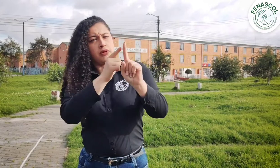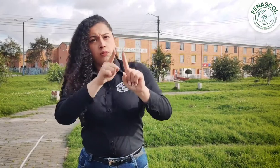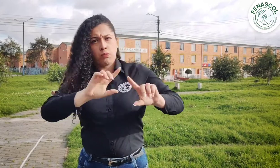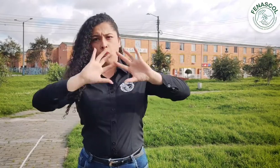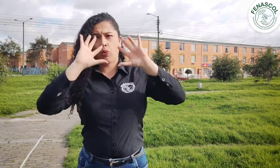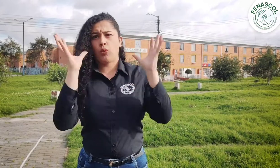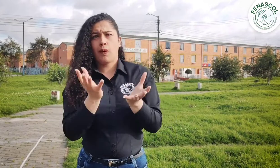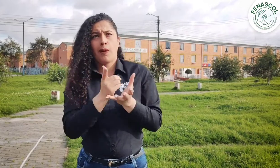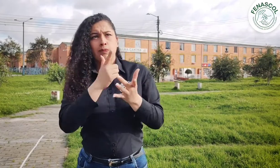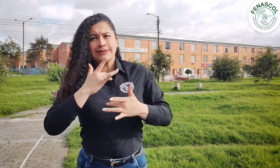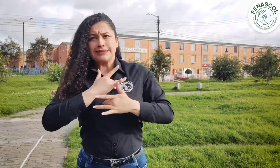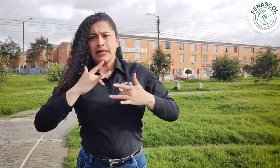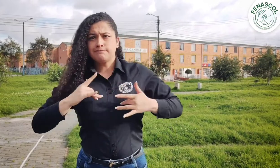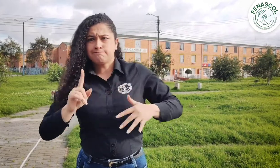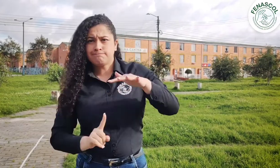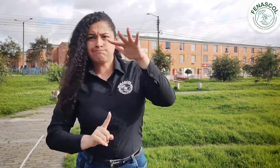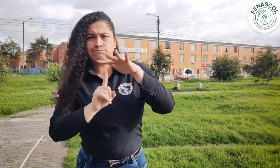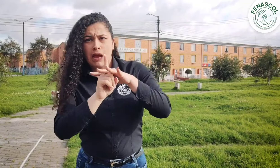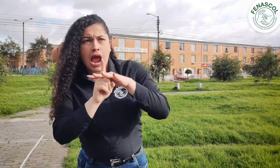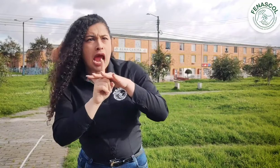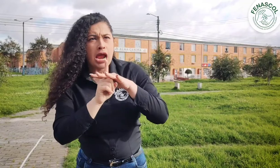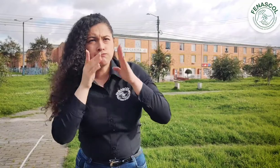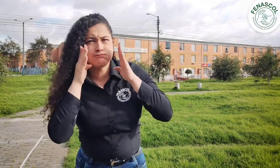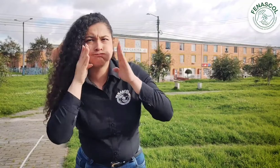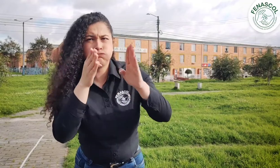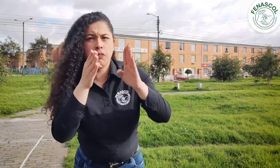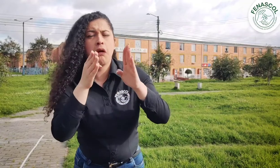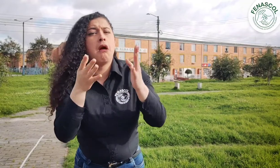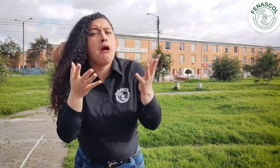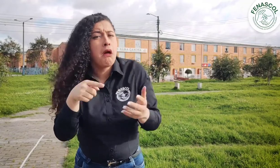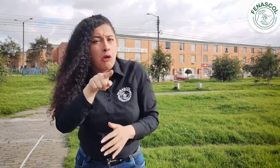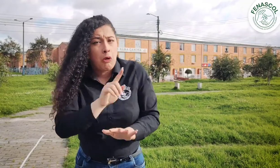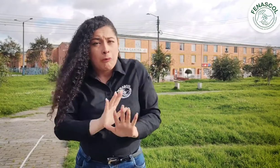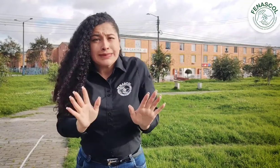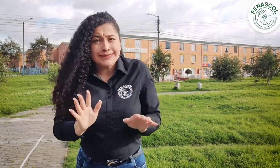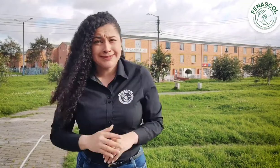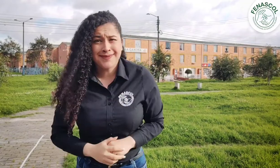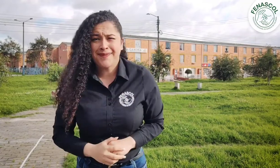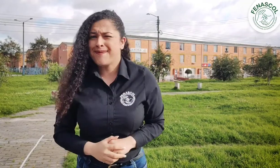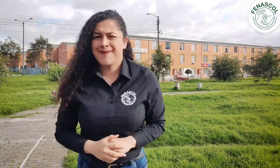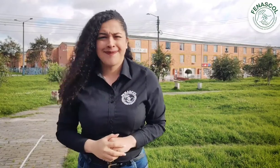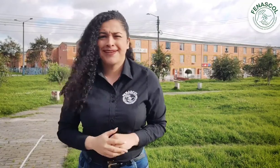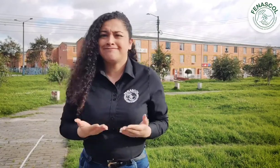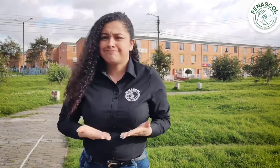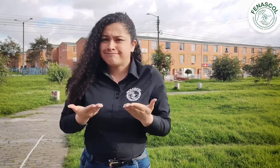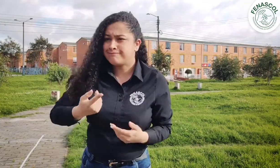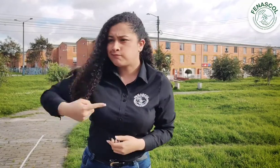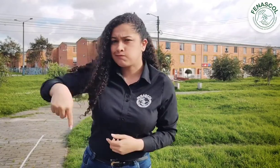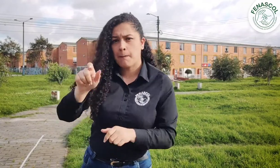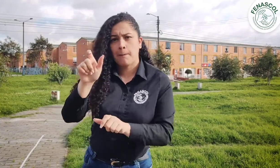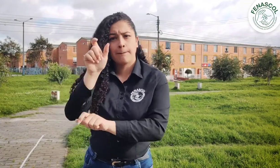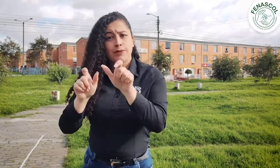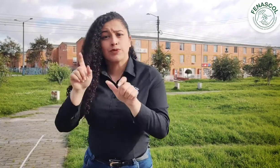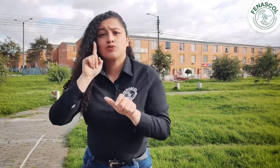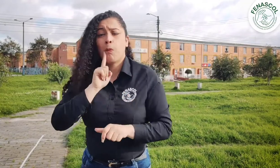mundial en salud, su valioso contenido se puede aplicar para hacer incidencia, movilización y comunicación en otros